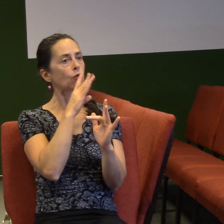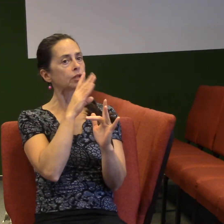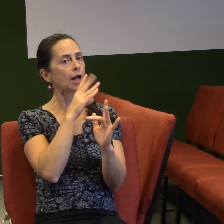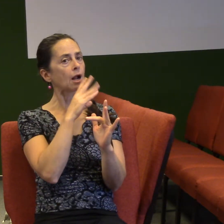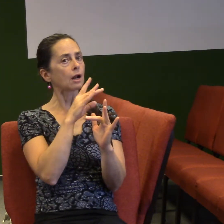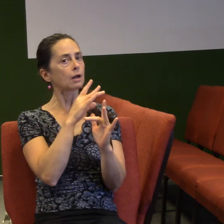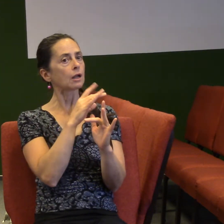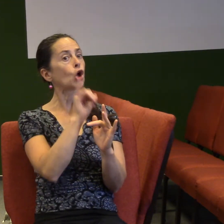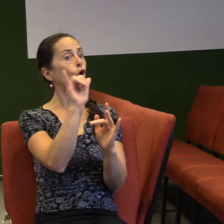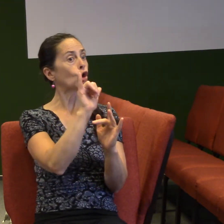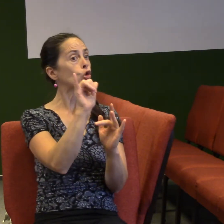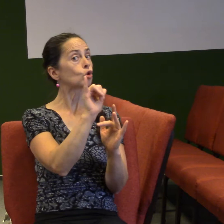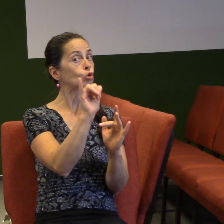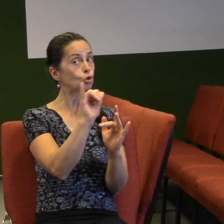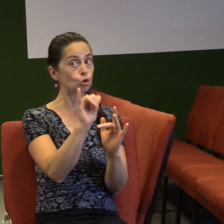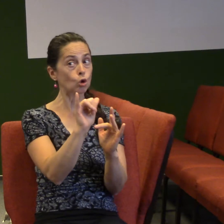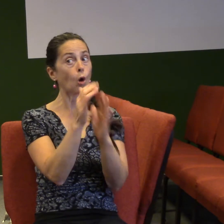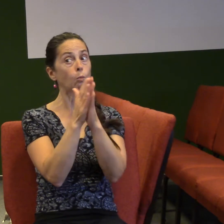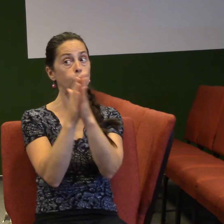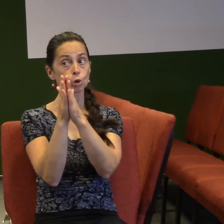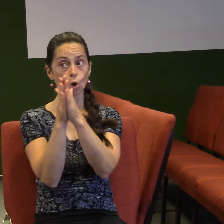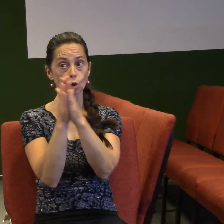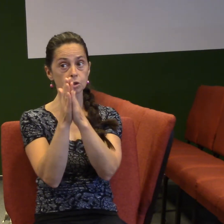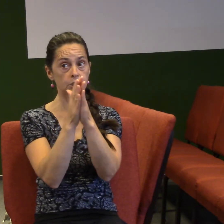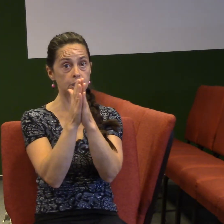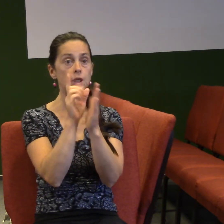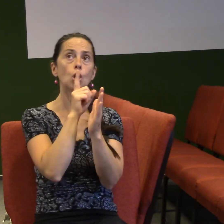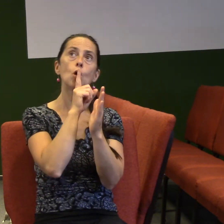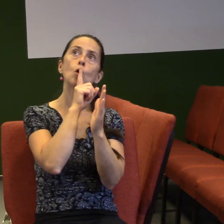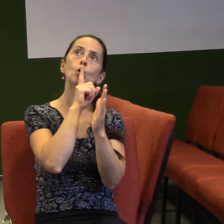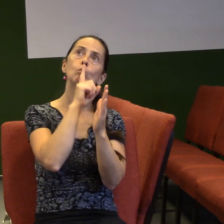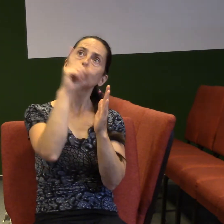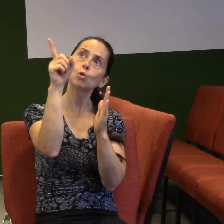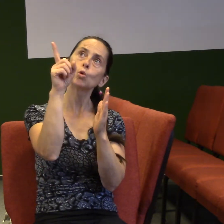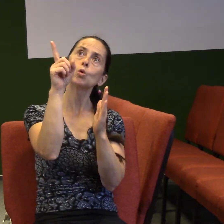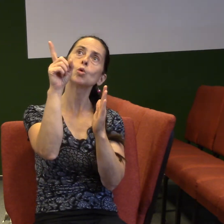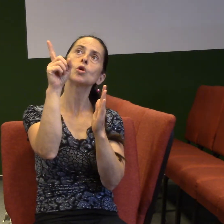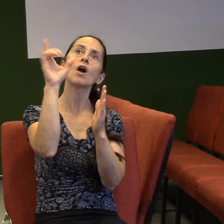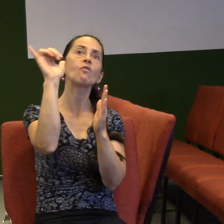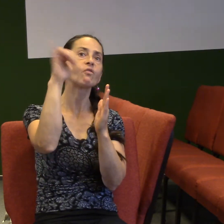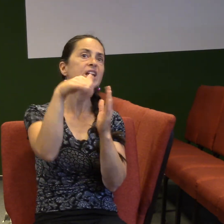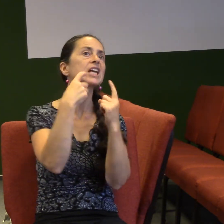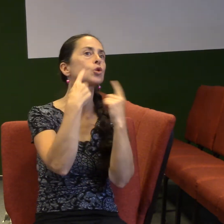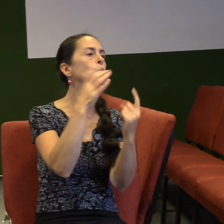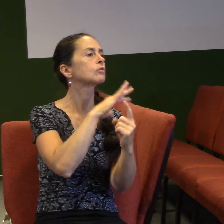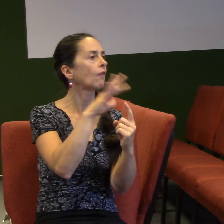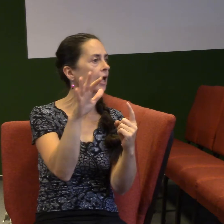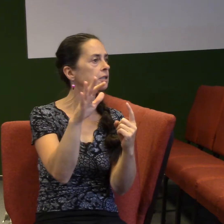kdo prosí, tomu Bůh dá ducha svatého. Takže duch svatý byl poslaný, ale